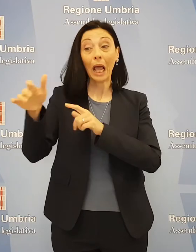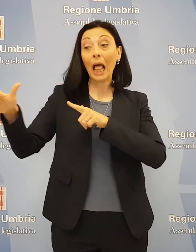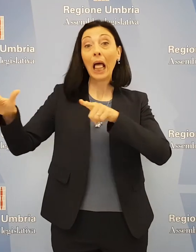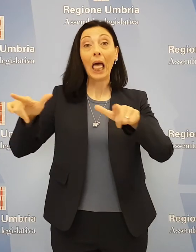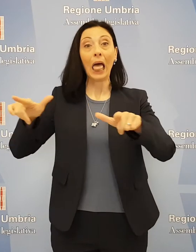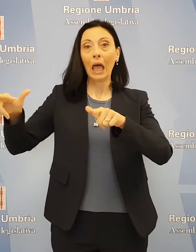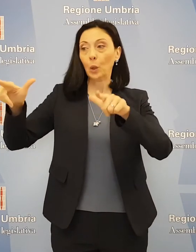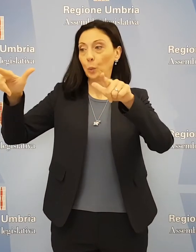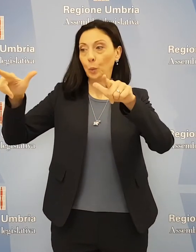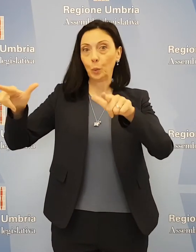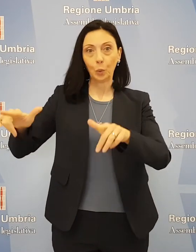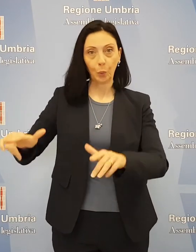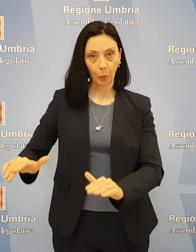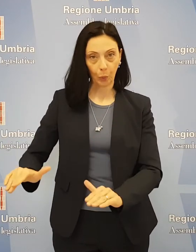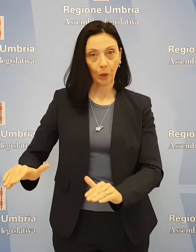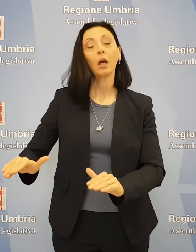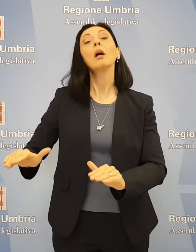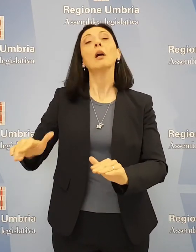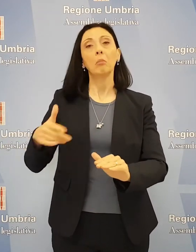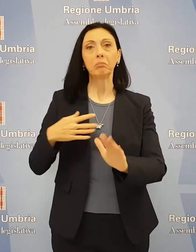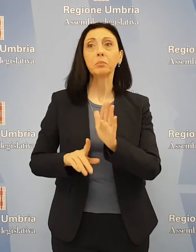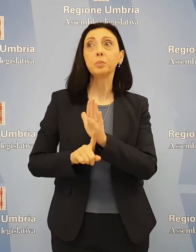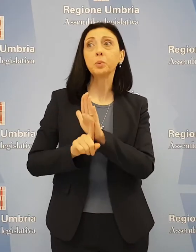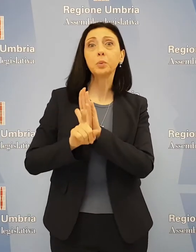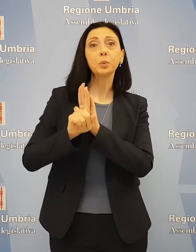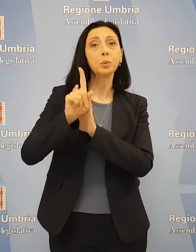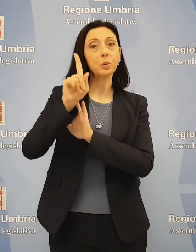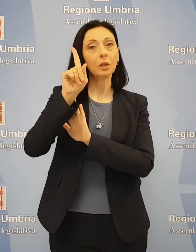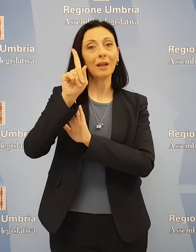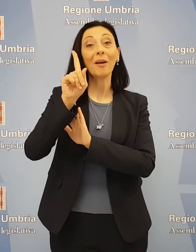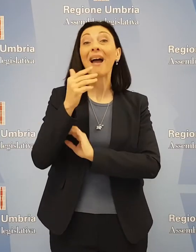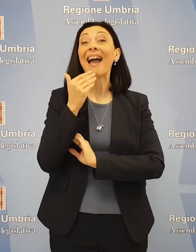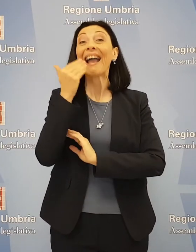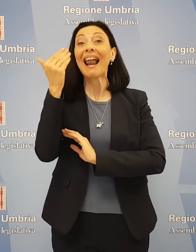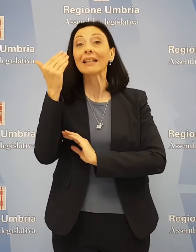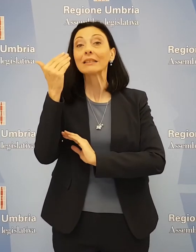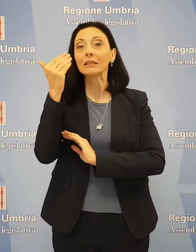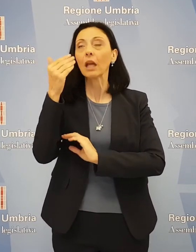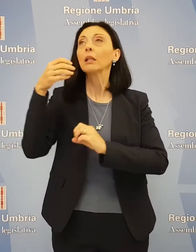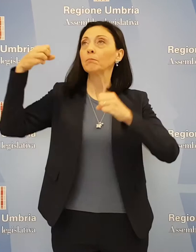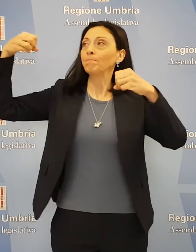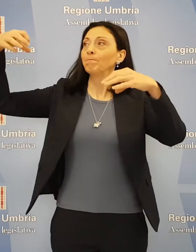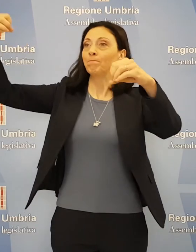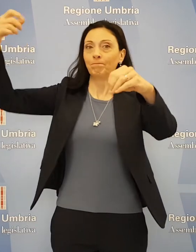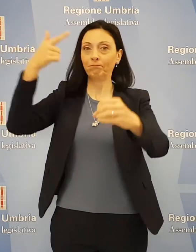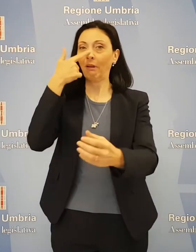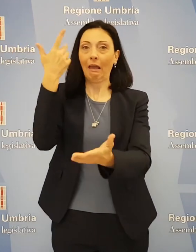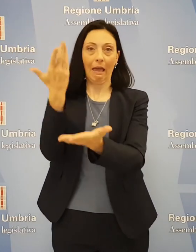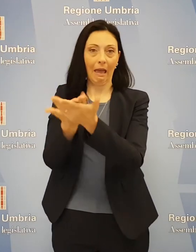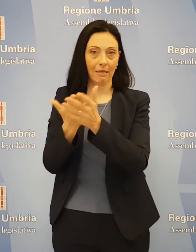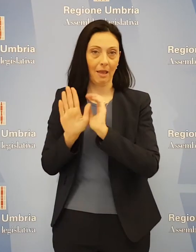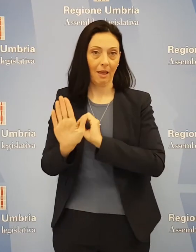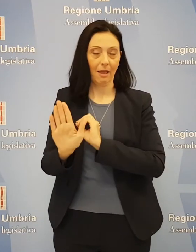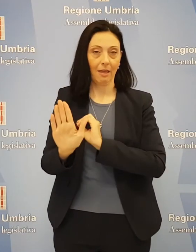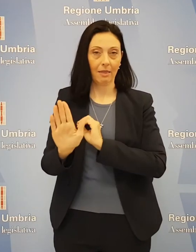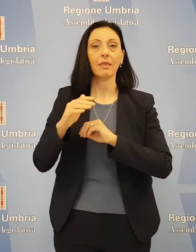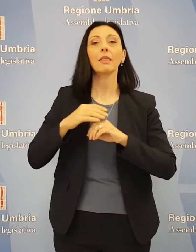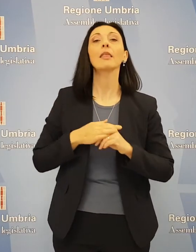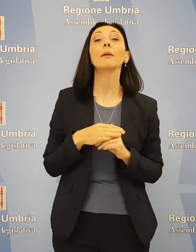livello idrometrico del lago e le temperature elevate, anche grazie all'uso di lampade specifiche. Da parte dell'esecutivo c'è piena